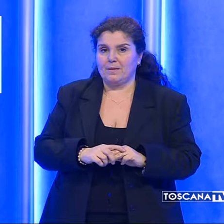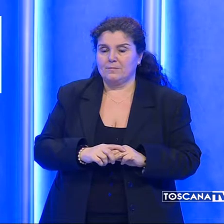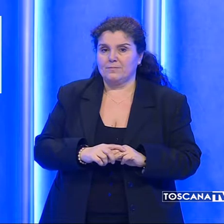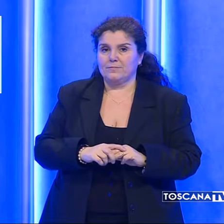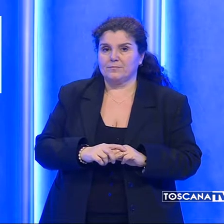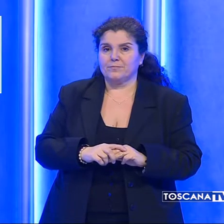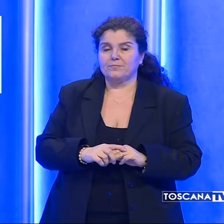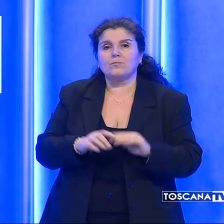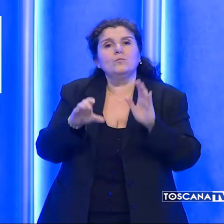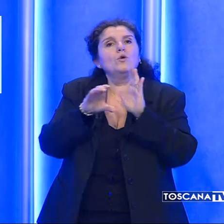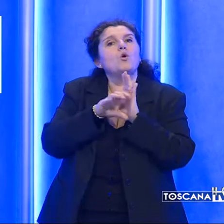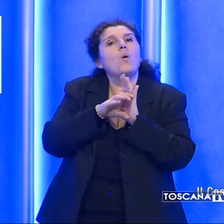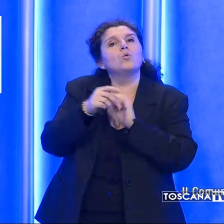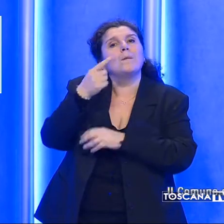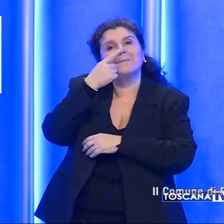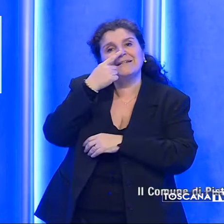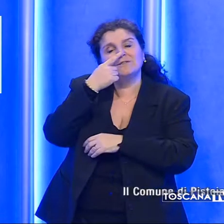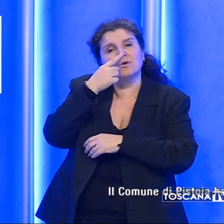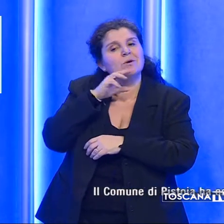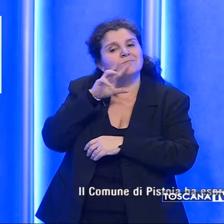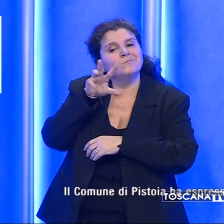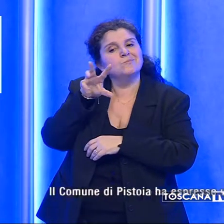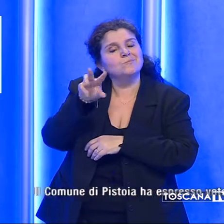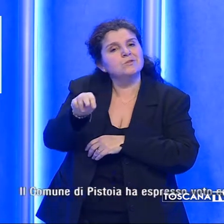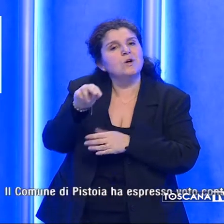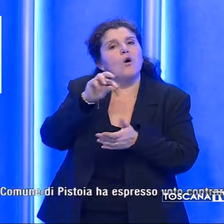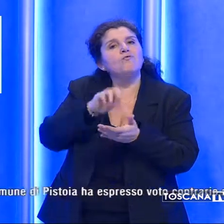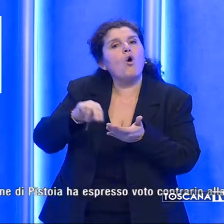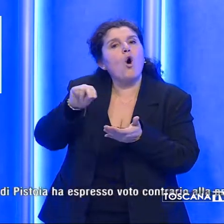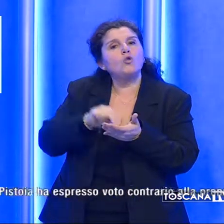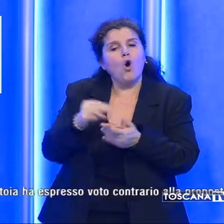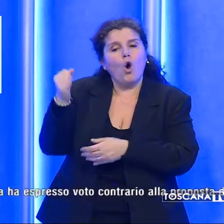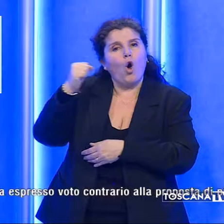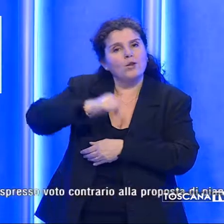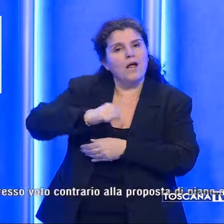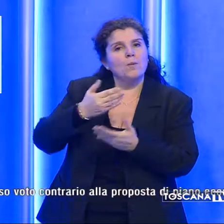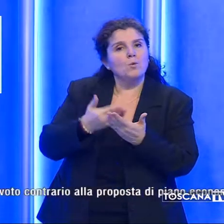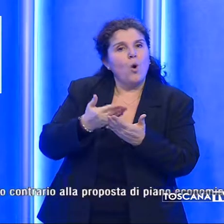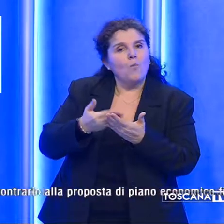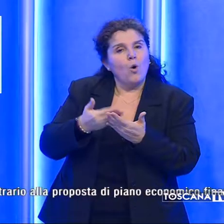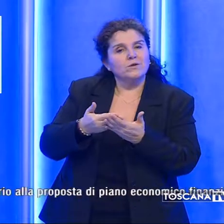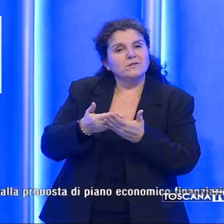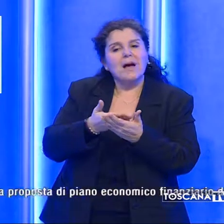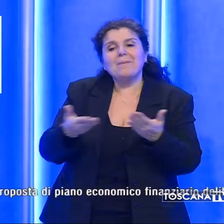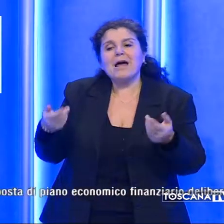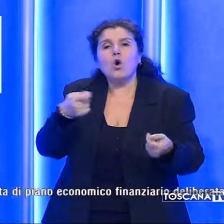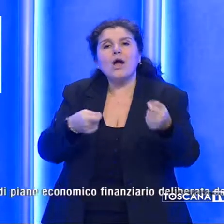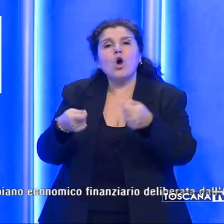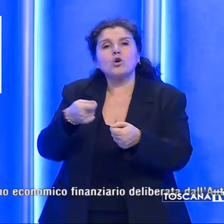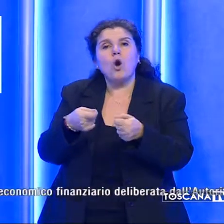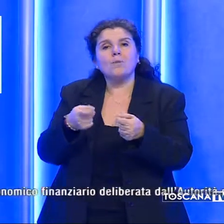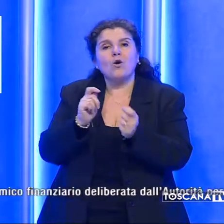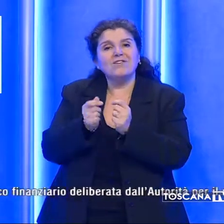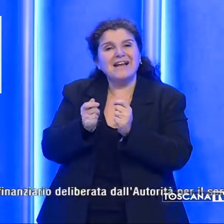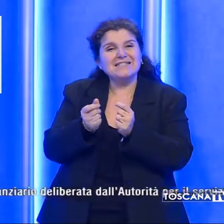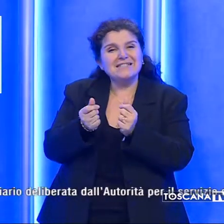Il Comune di Pistoia ha espresso voto contrario alla proposta di piano economico finanziario